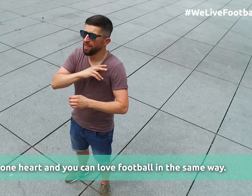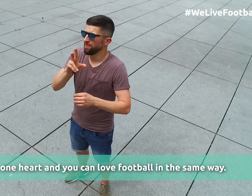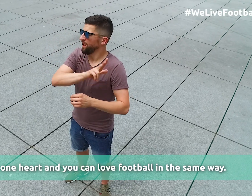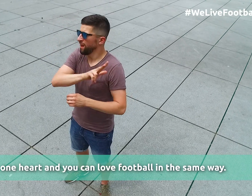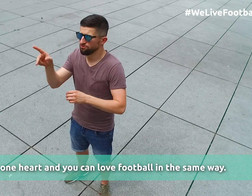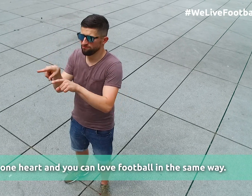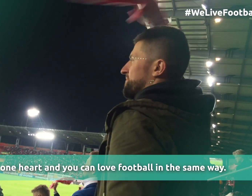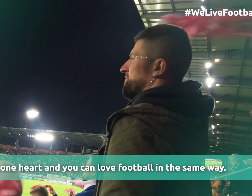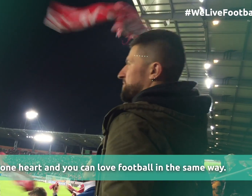serce.